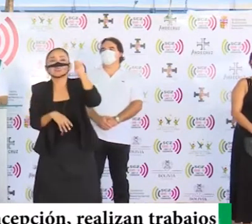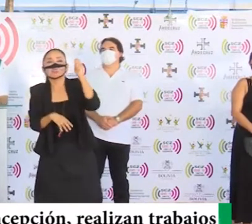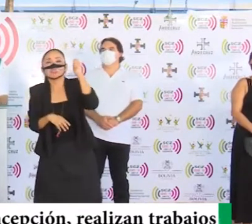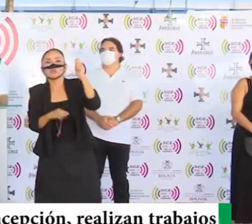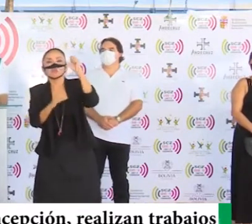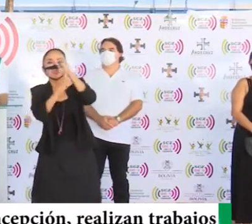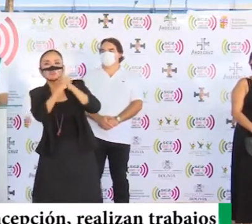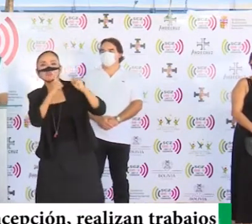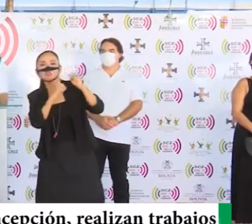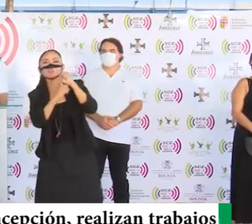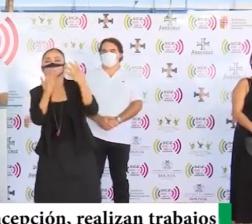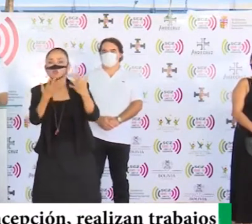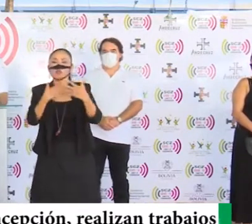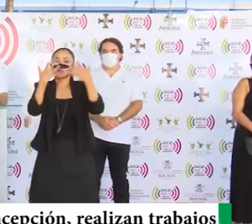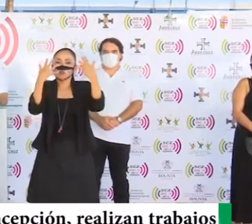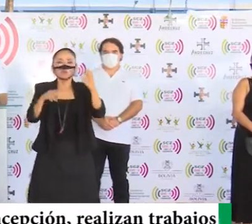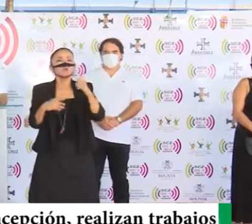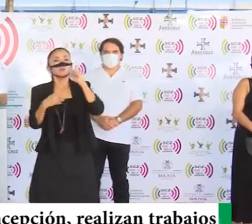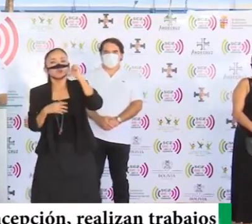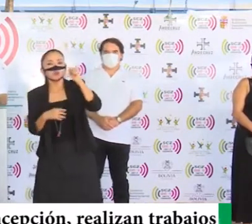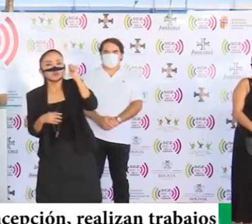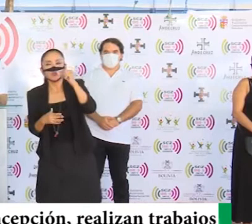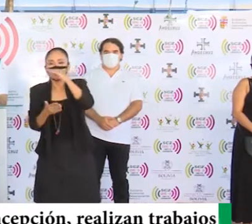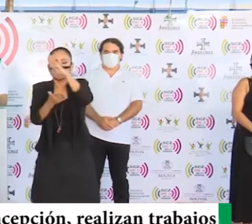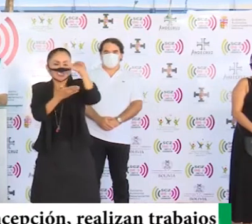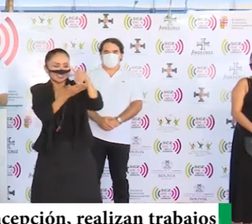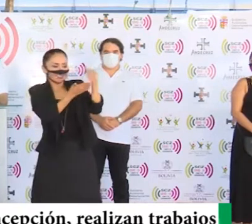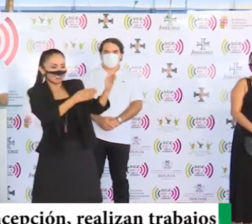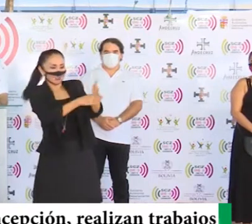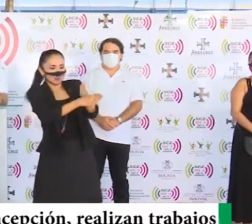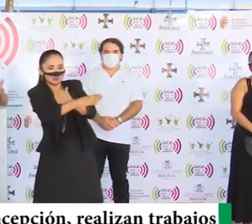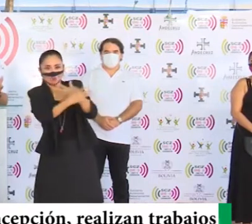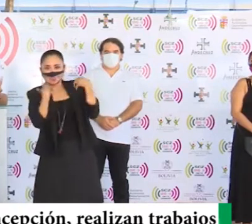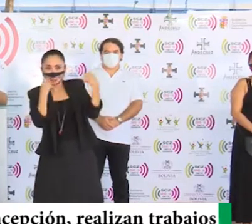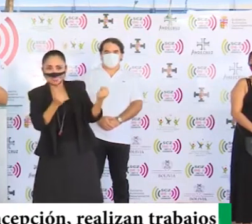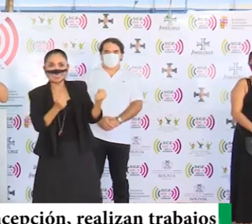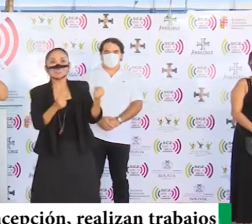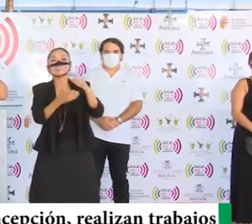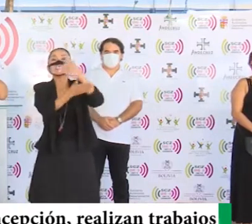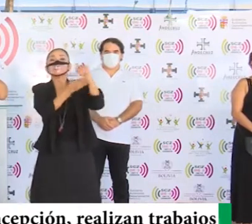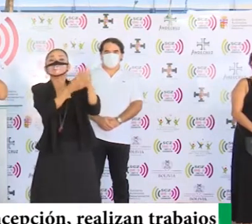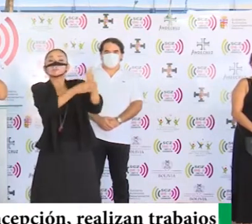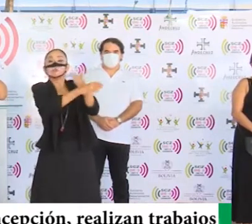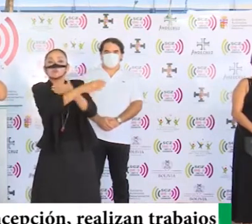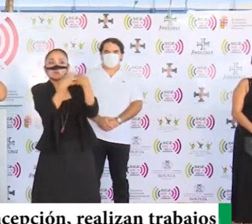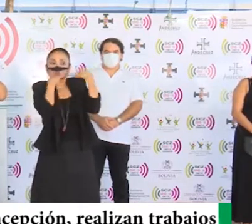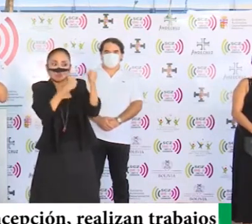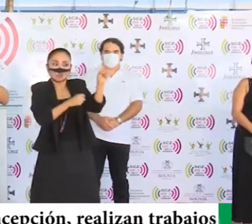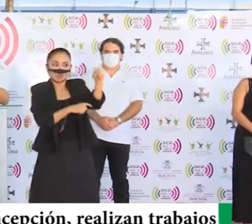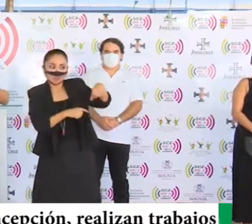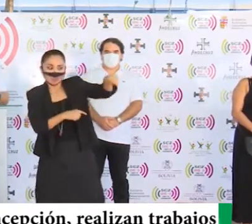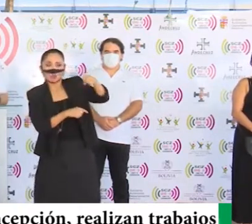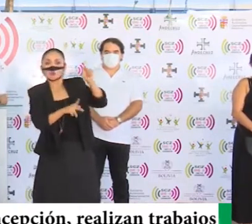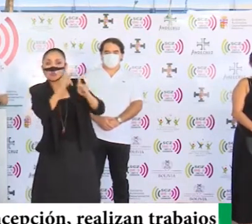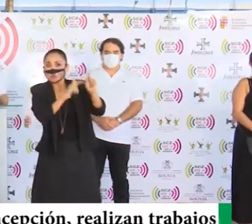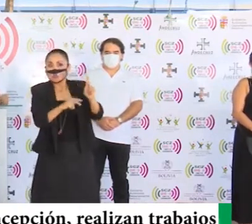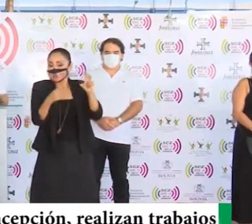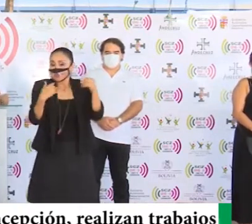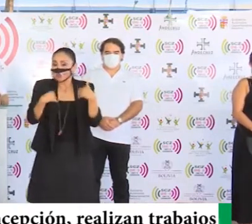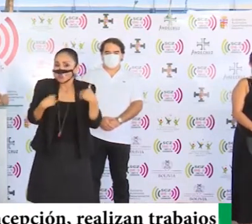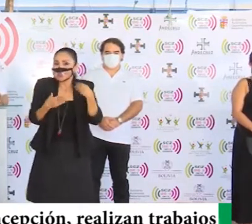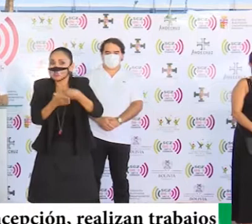situaciones que se viven todos los días en los centros de aislamiento. En los centros de recuperación, donde las personas que no tienen